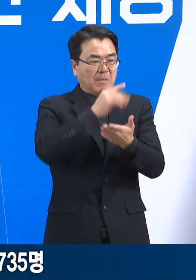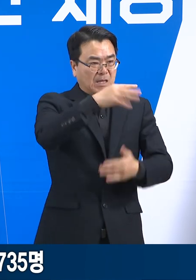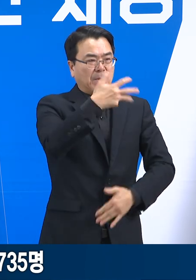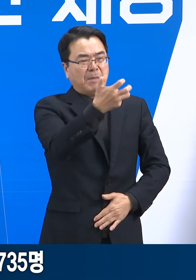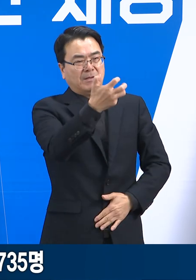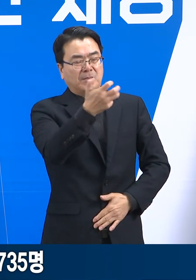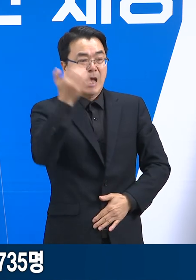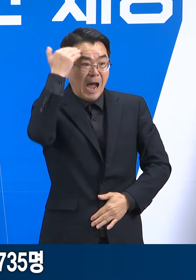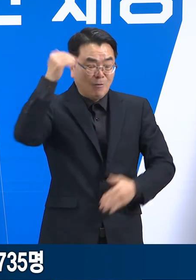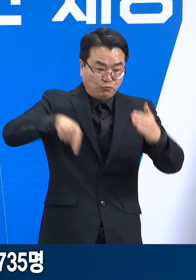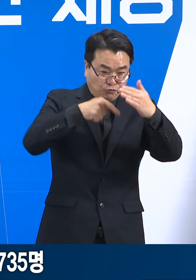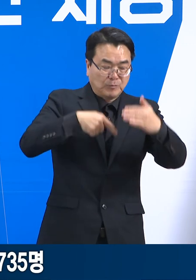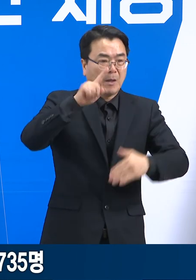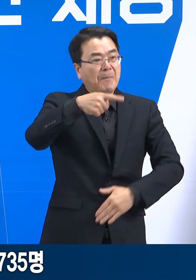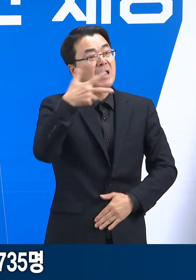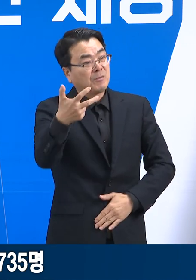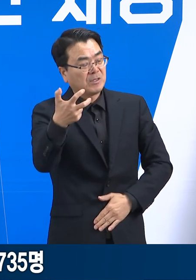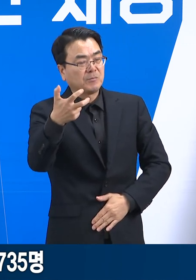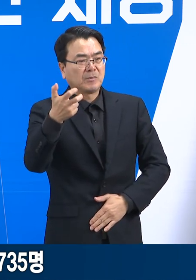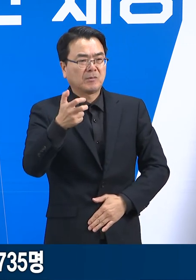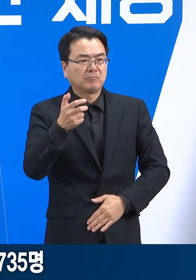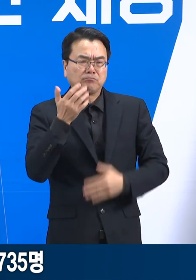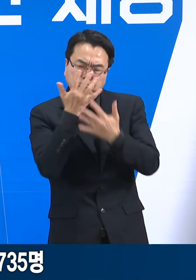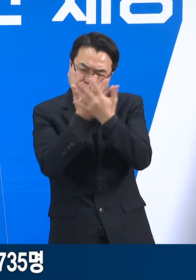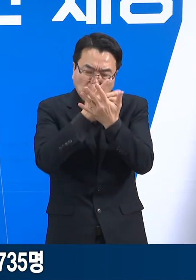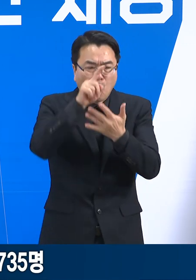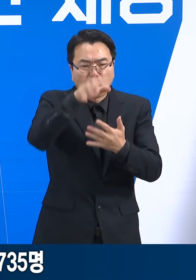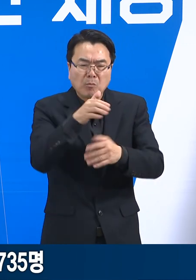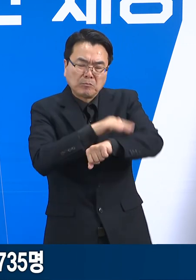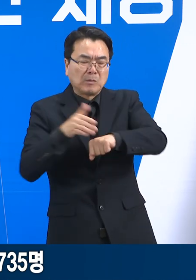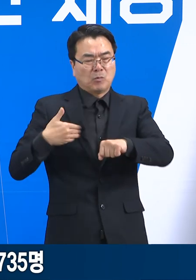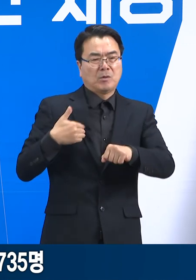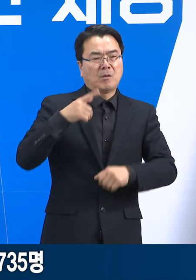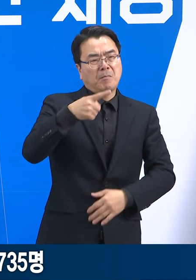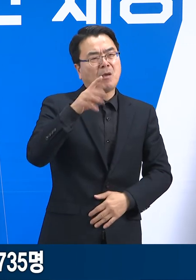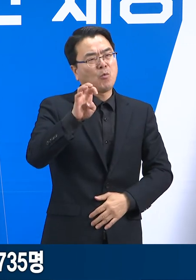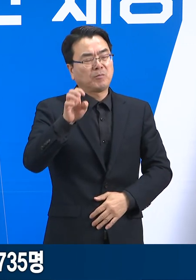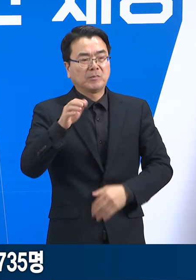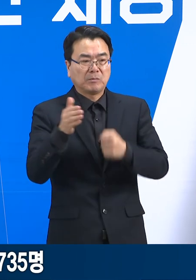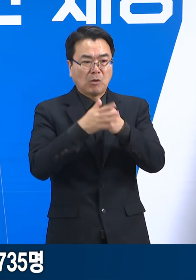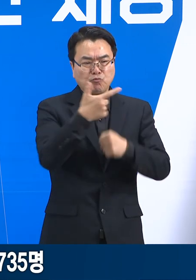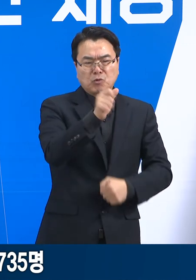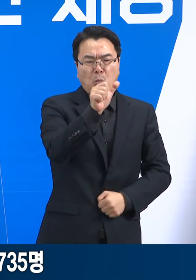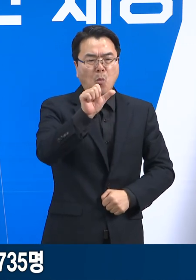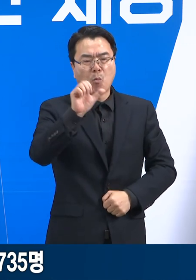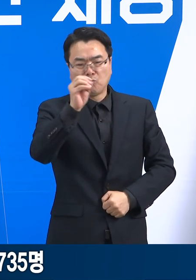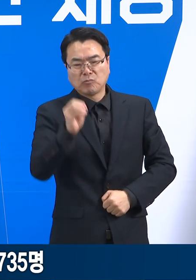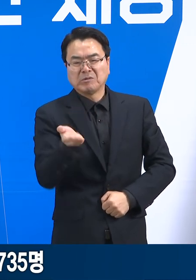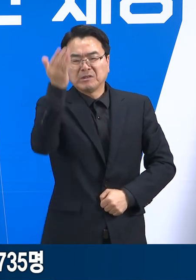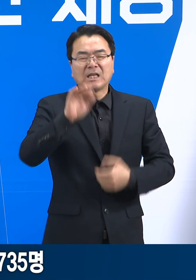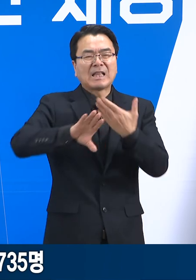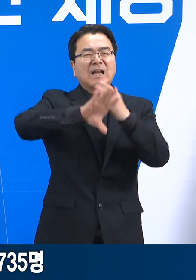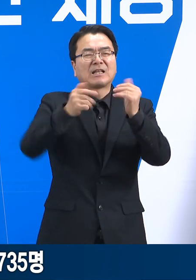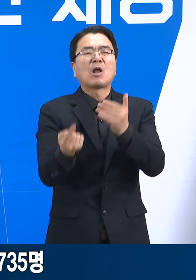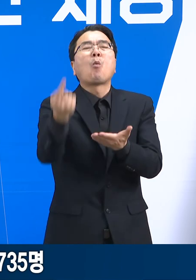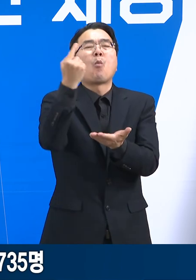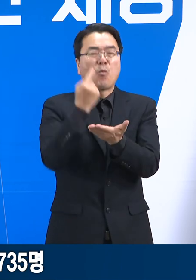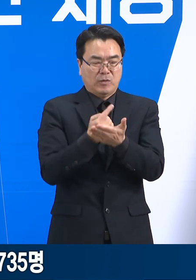군내 감염이 110명, 미분류 145명으로 65% 이상이 해외 유입 사례입니다.